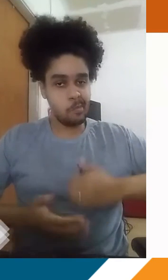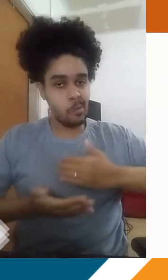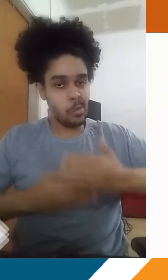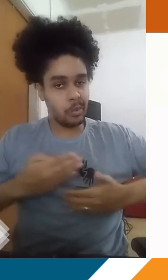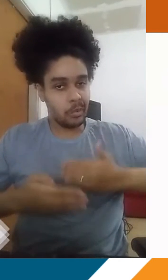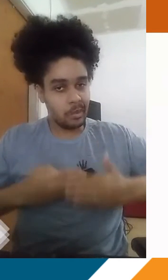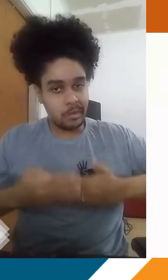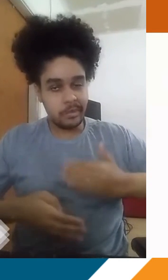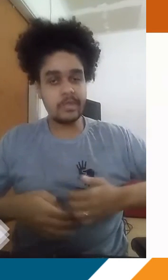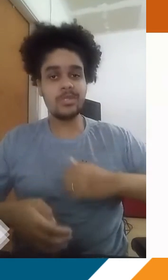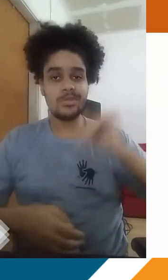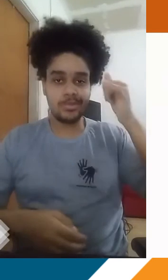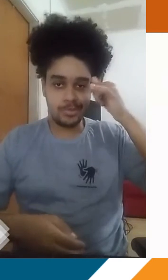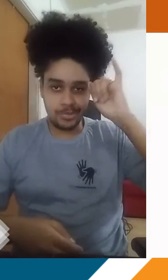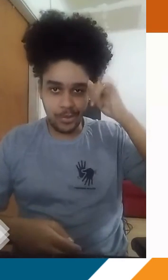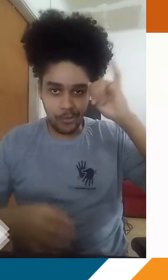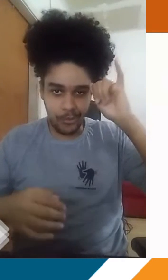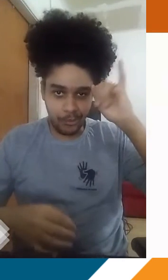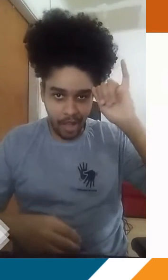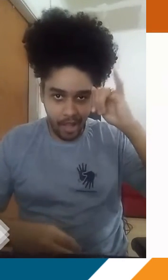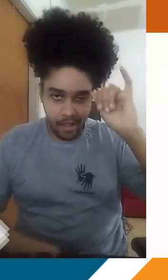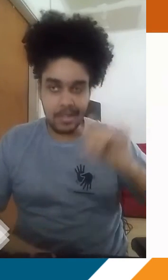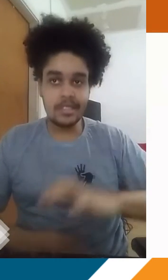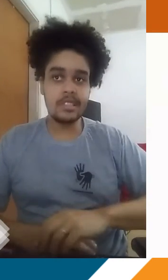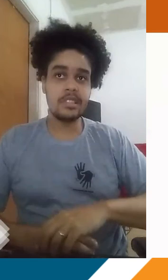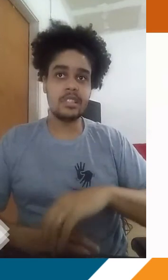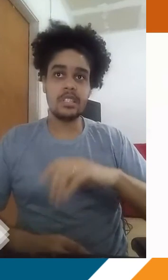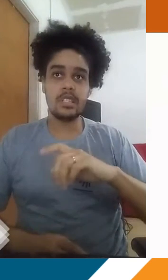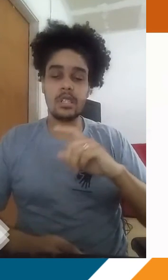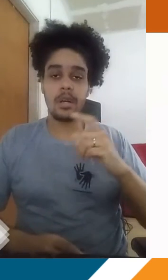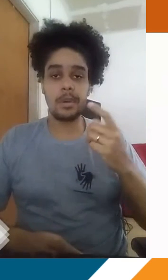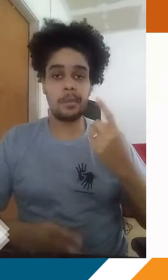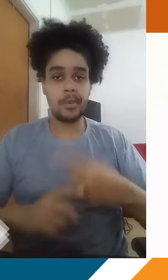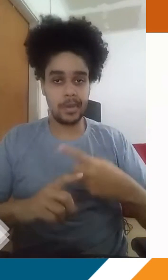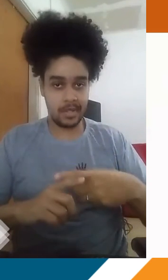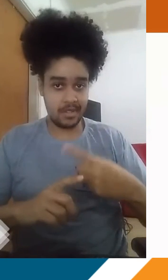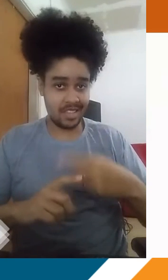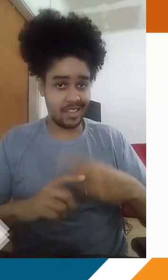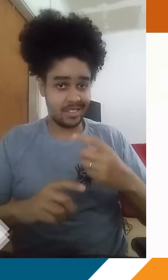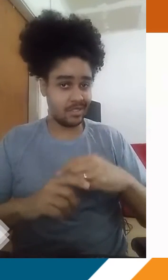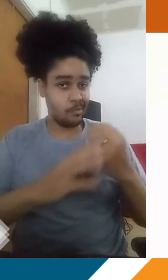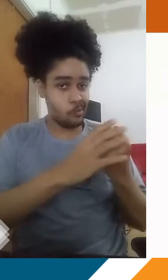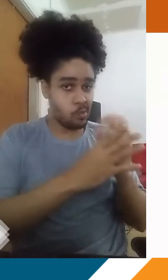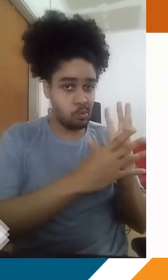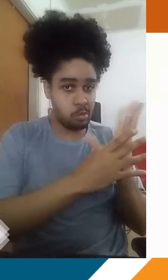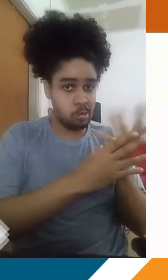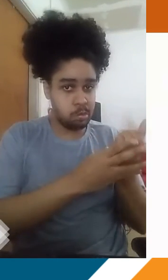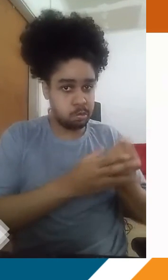Um processo de fermentação que acaba gerando, principalmente por meio da emissão de gases, literalmente, né?